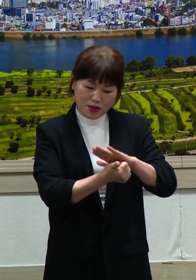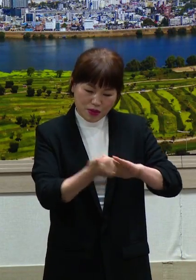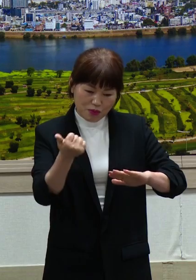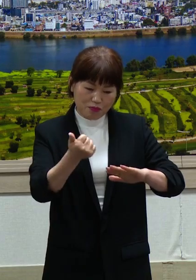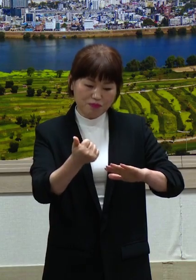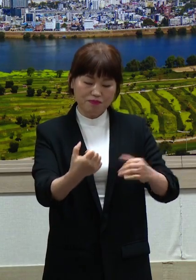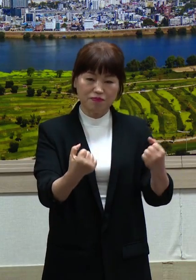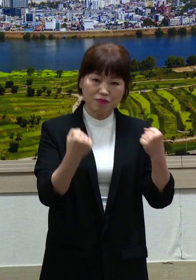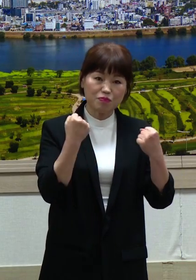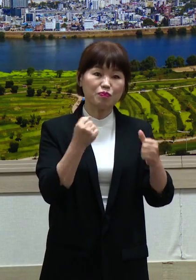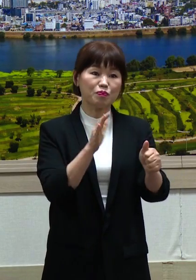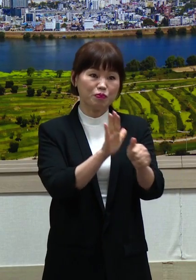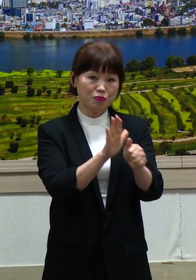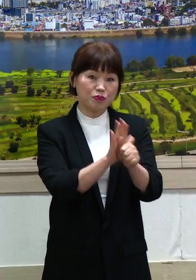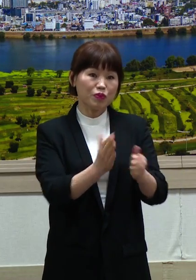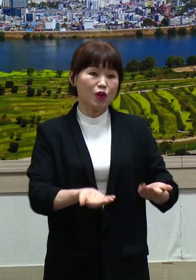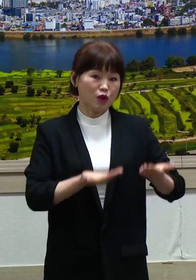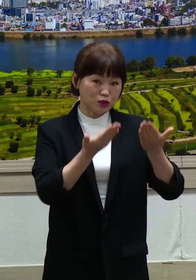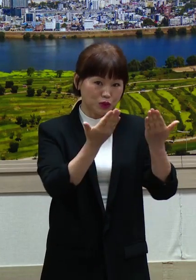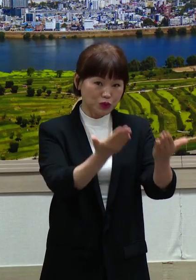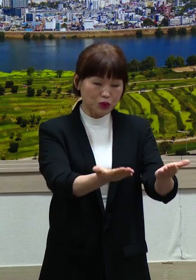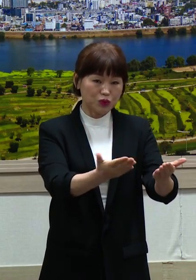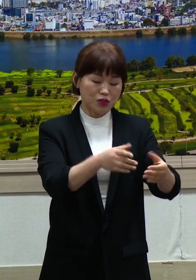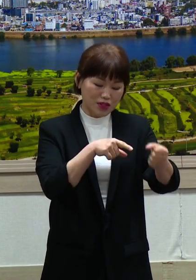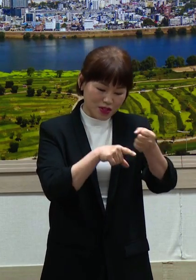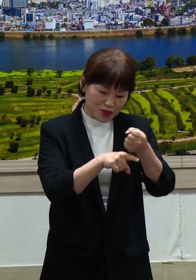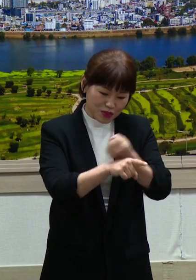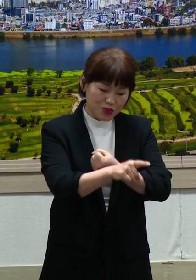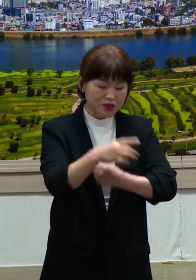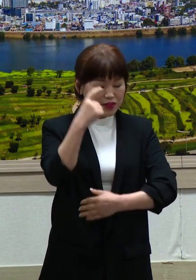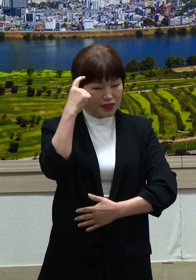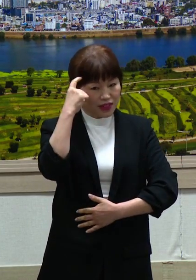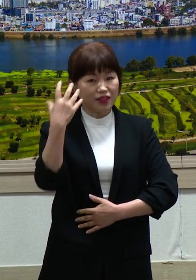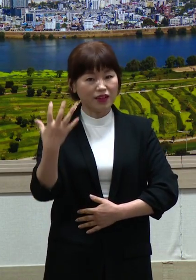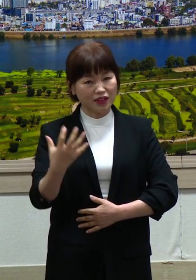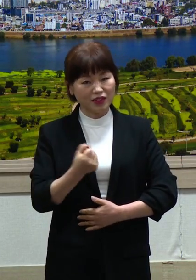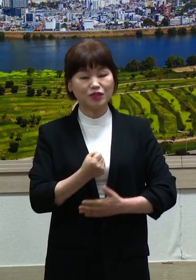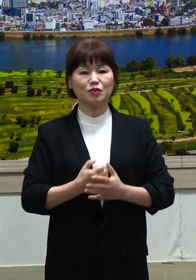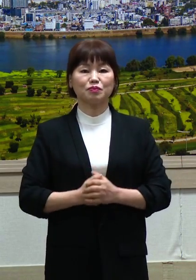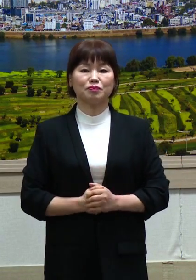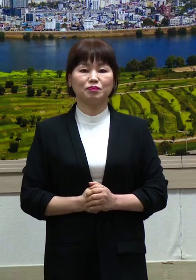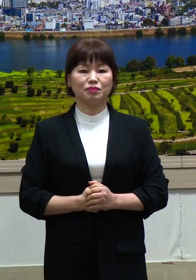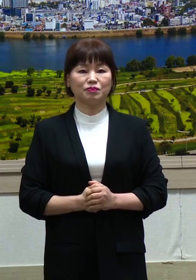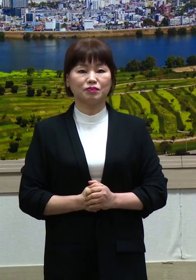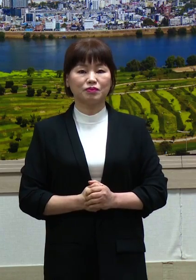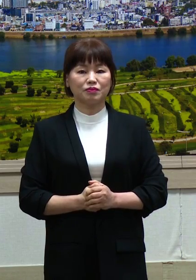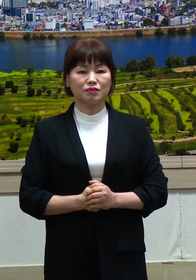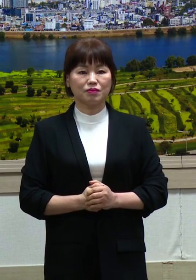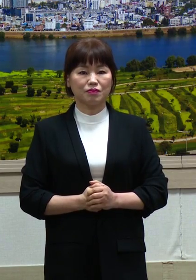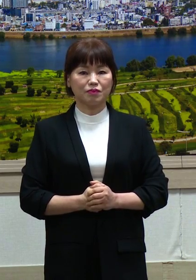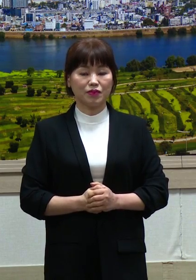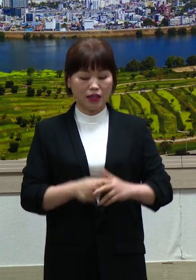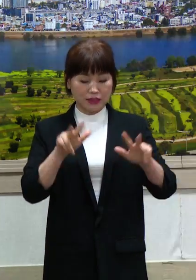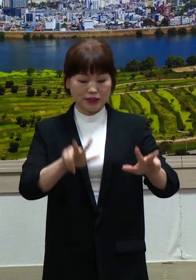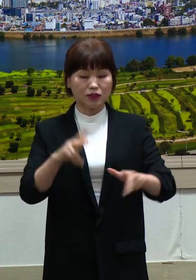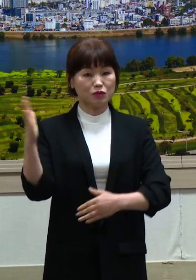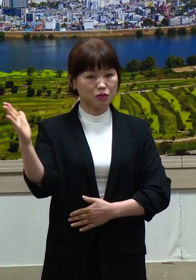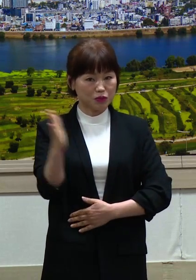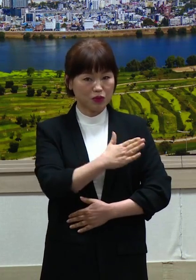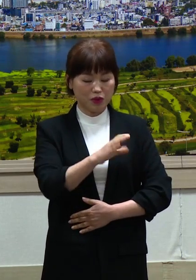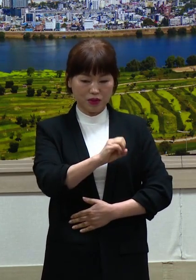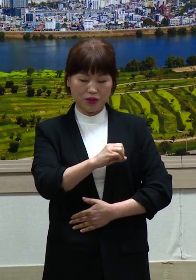된다면 코로나 극복에 많은 의미가 있지 않을까 생각해 봅니다. 그럼 지금부터